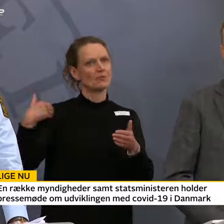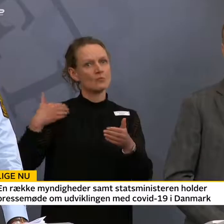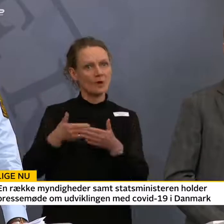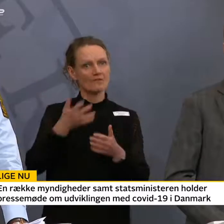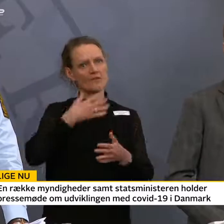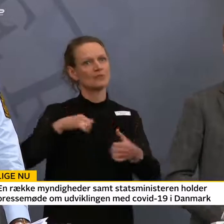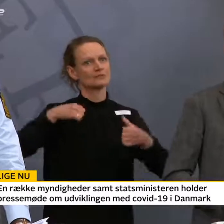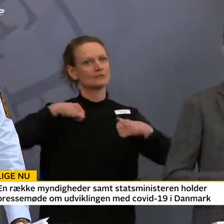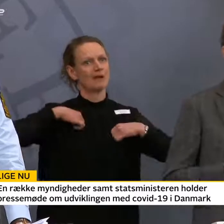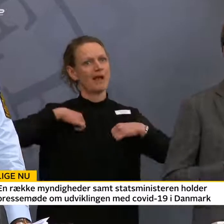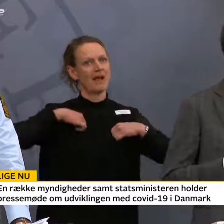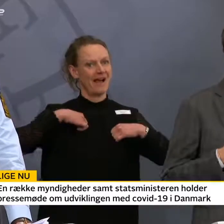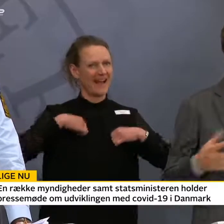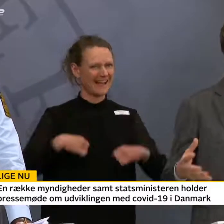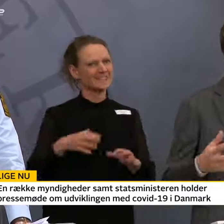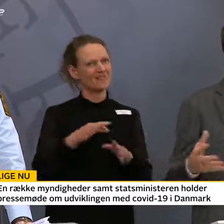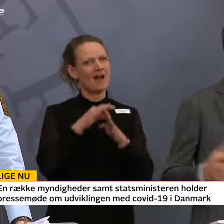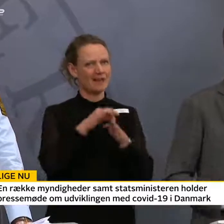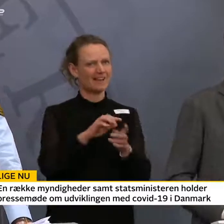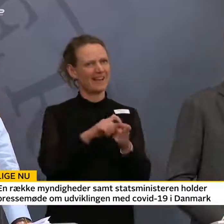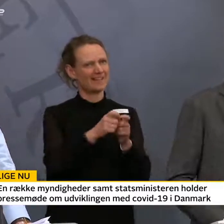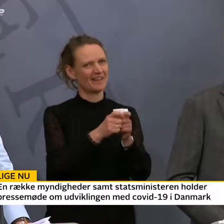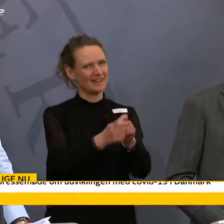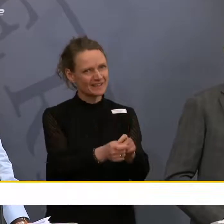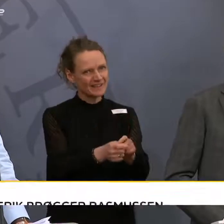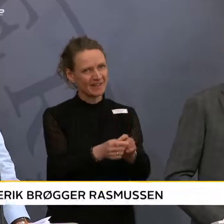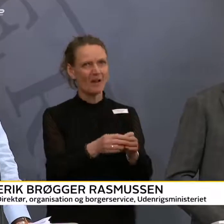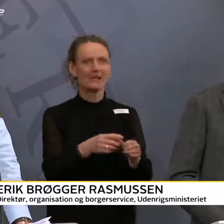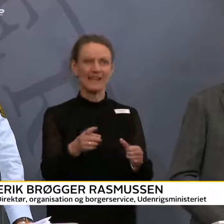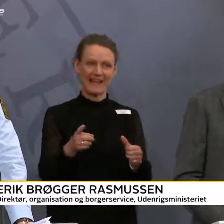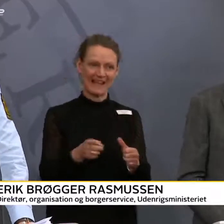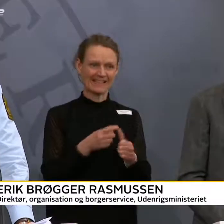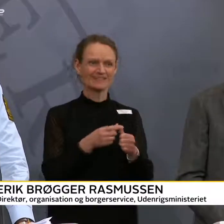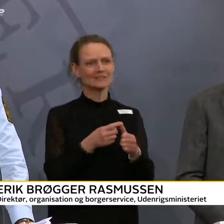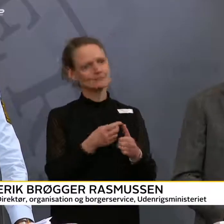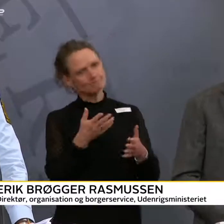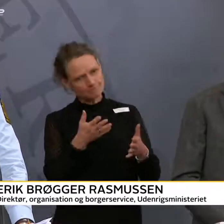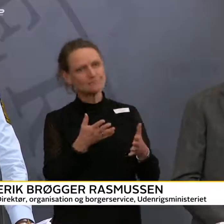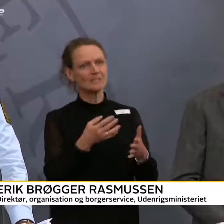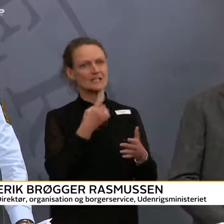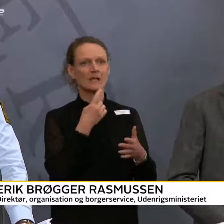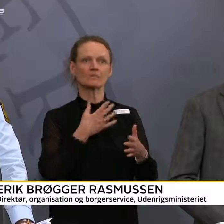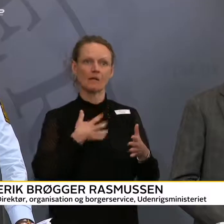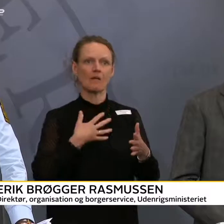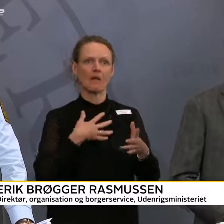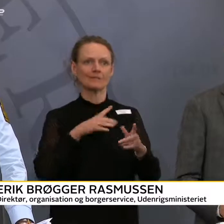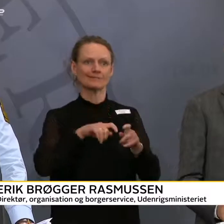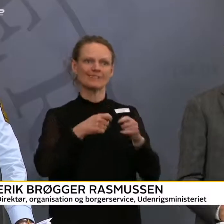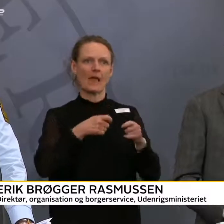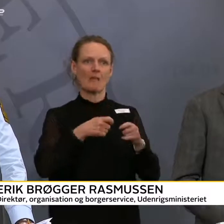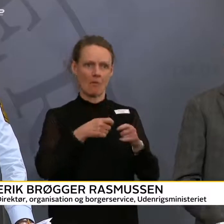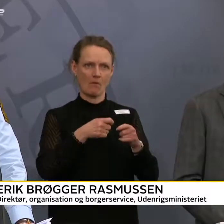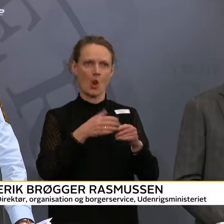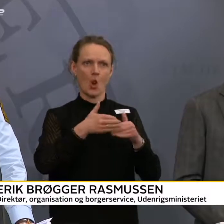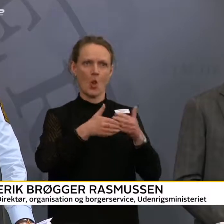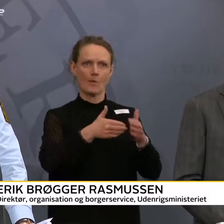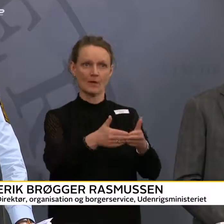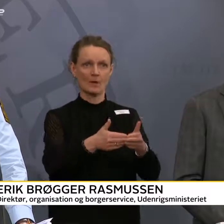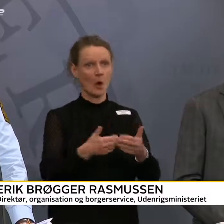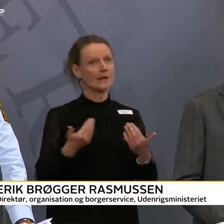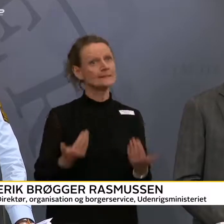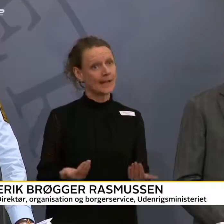rejsevejledninger og sagt, at det eneste billede, vi kiggede ind i, det var, at vi ville yderligere skærpe dem løbende. Og i dag er ingen